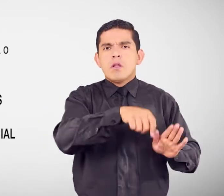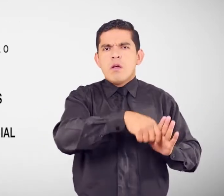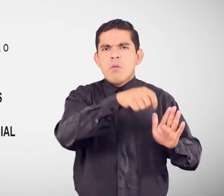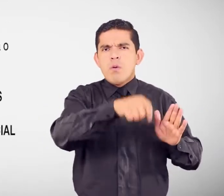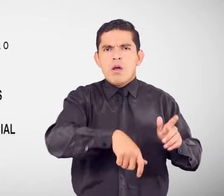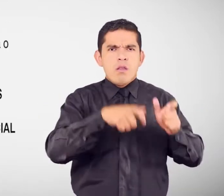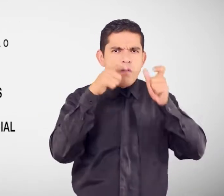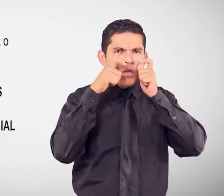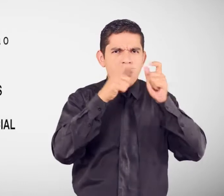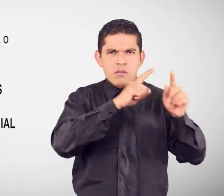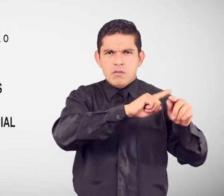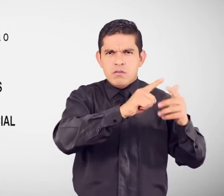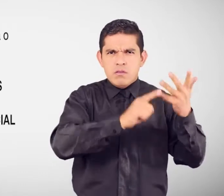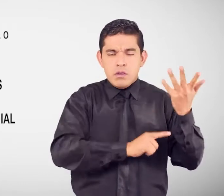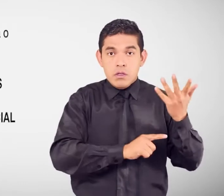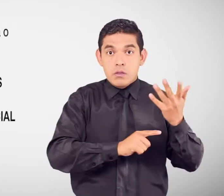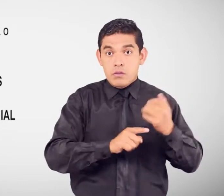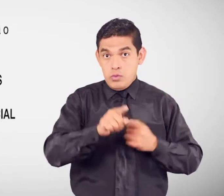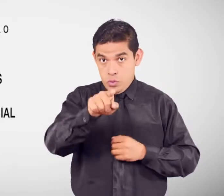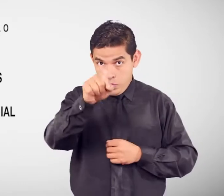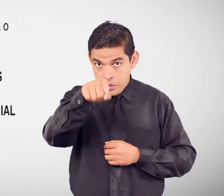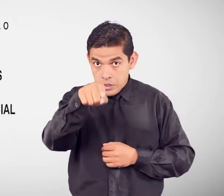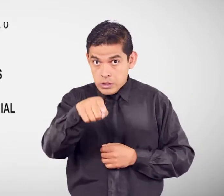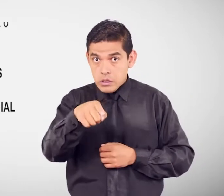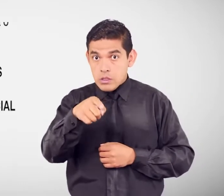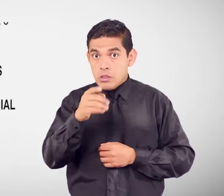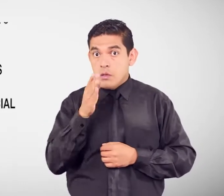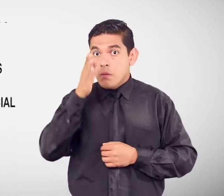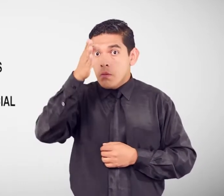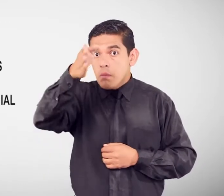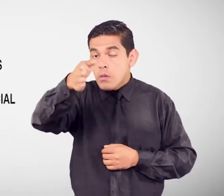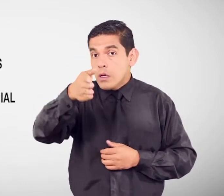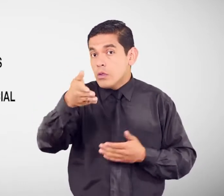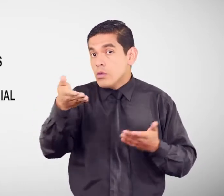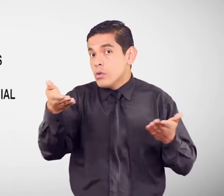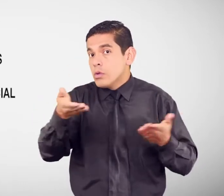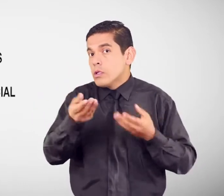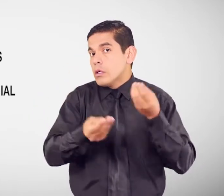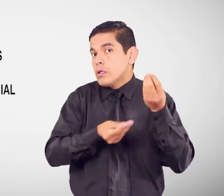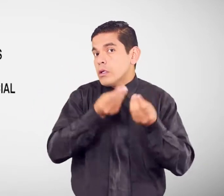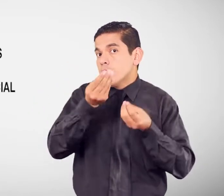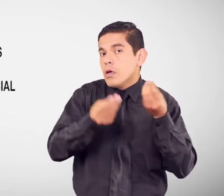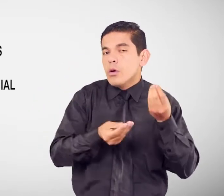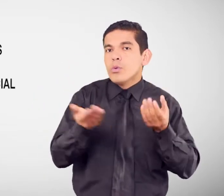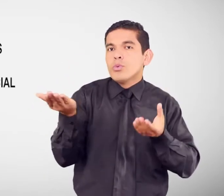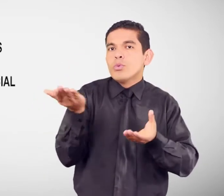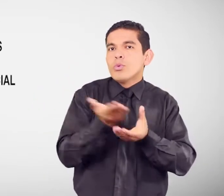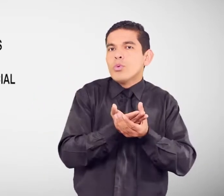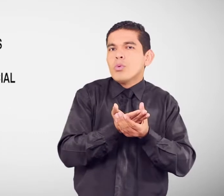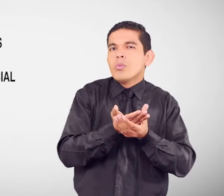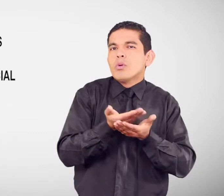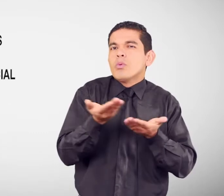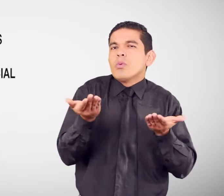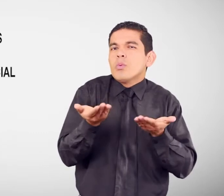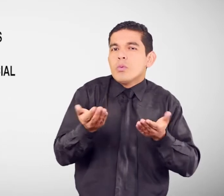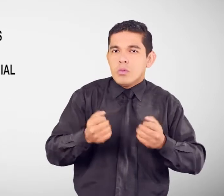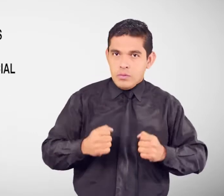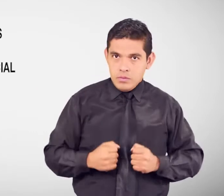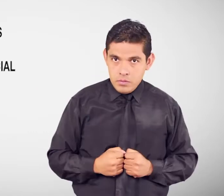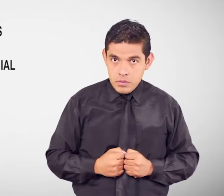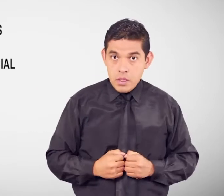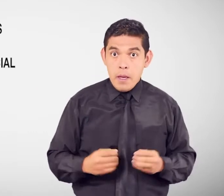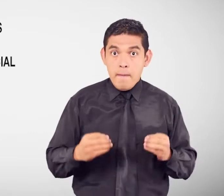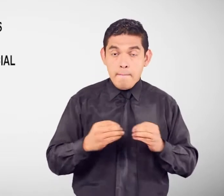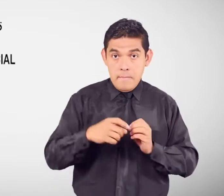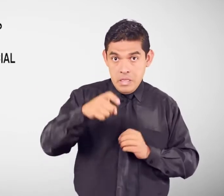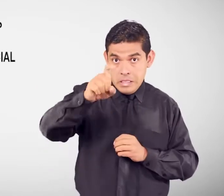Abogados Si necesitas ¿A dónde acudir? ¿Qué se debe hacer? Documentos que se deben presentar Si